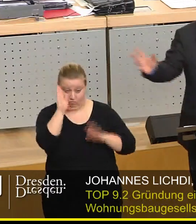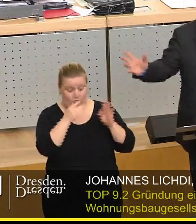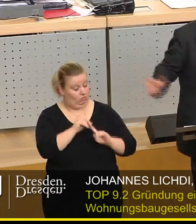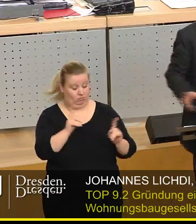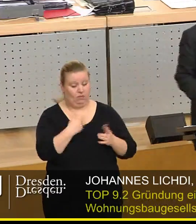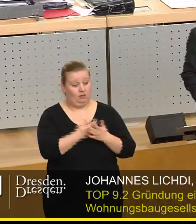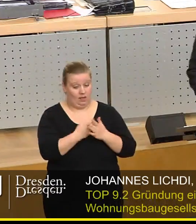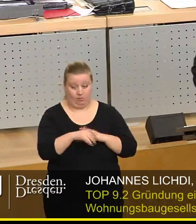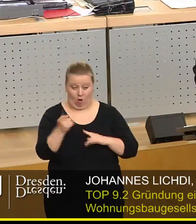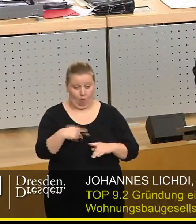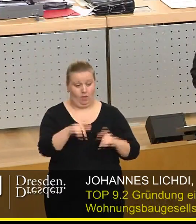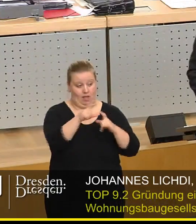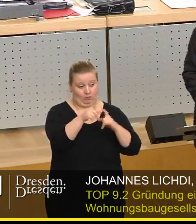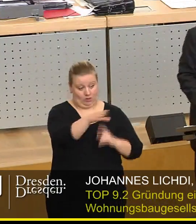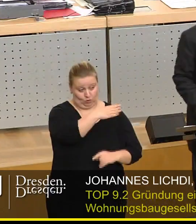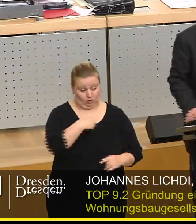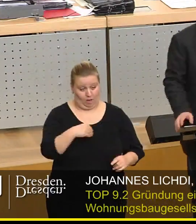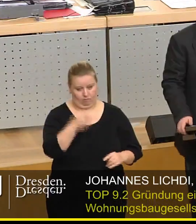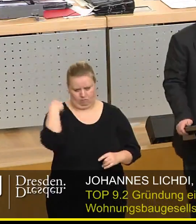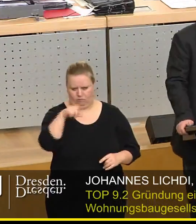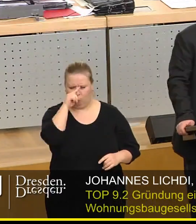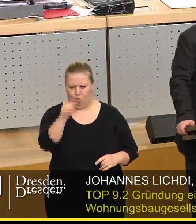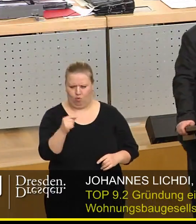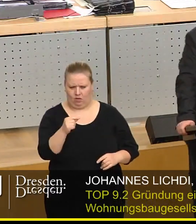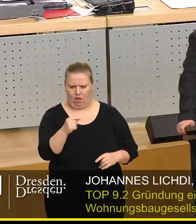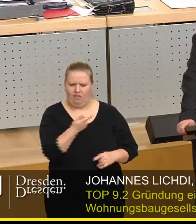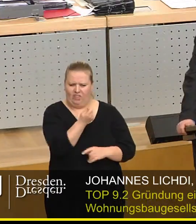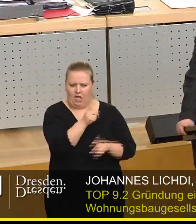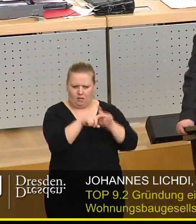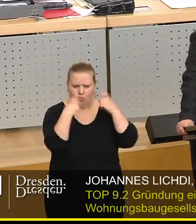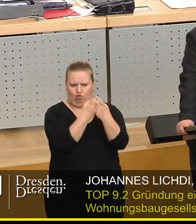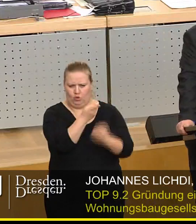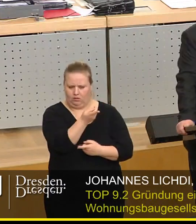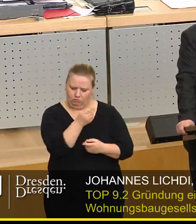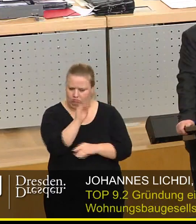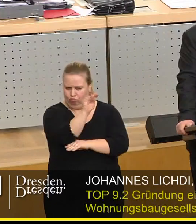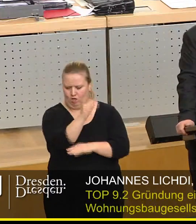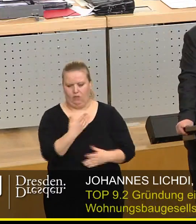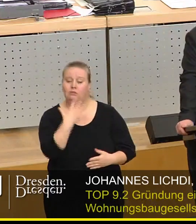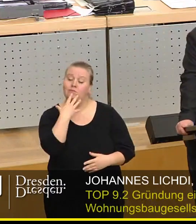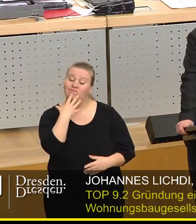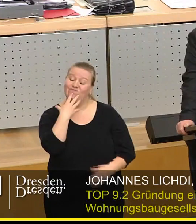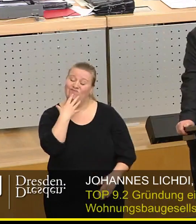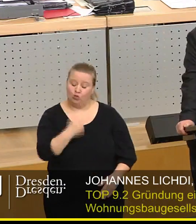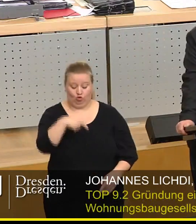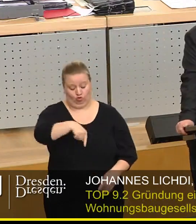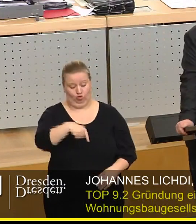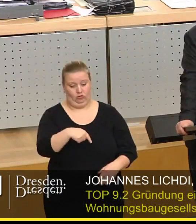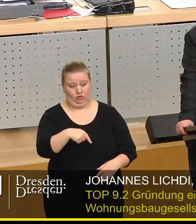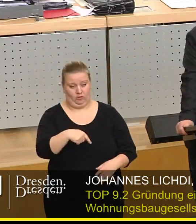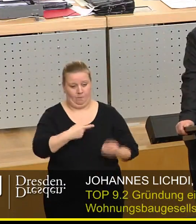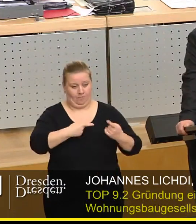haben wir einvernehmlich mit der SPD zusammen am Montag im Ausschuss für Finanzen gesagt, wir wollen hier ein